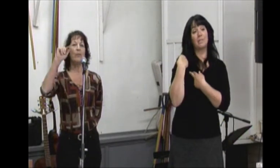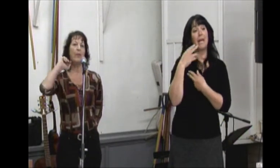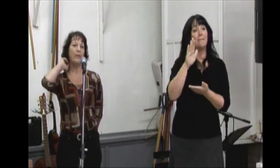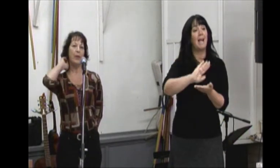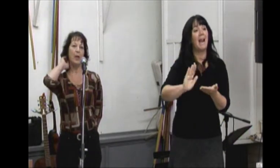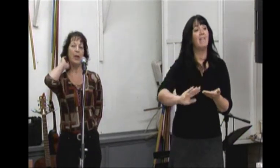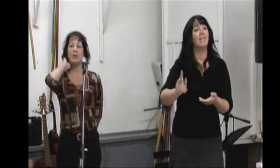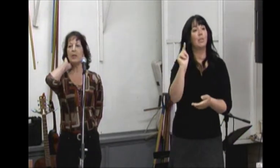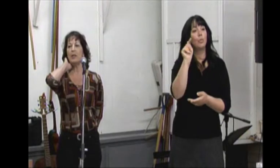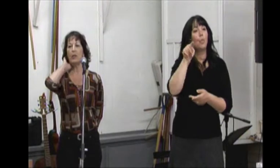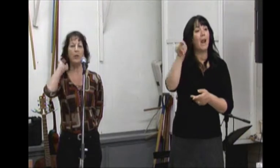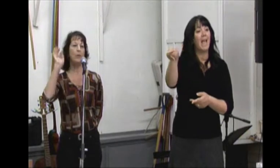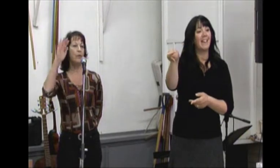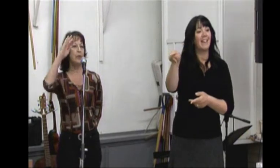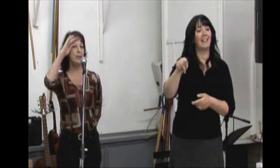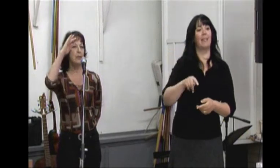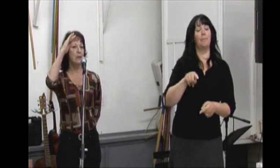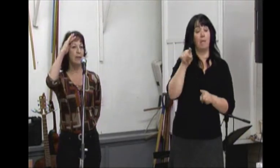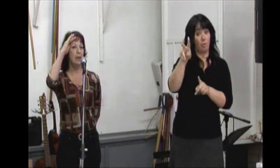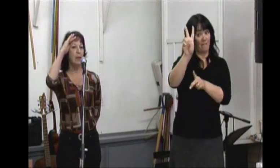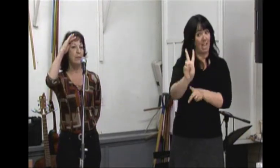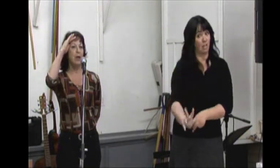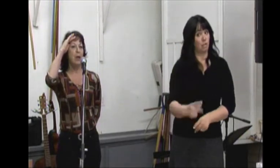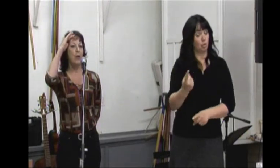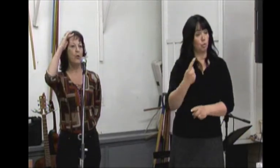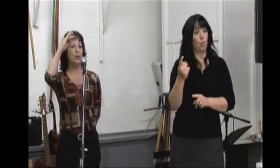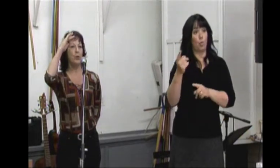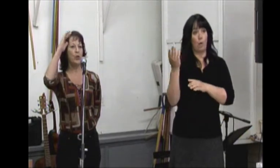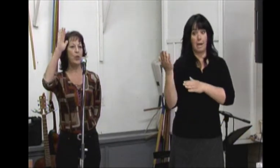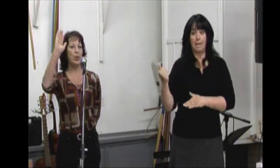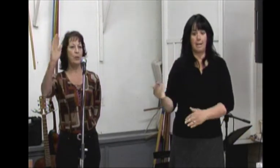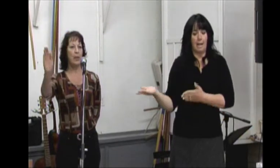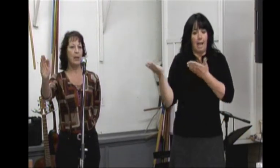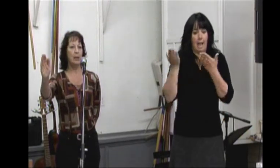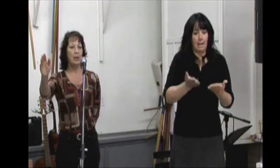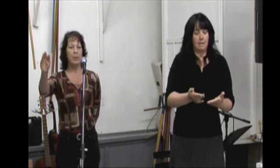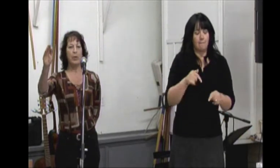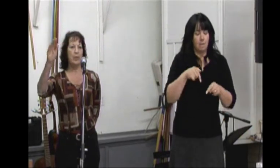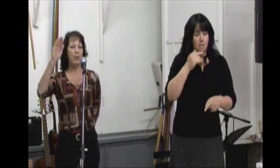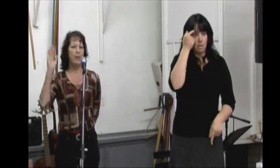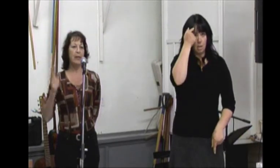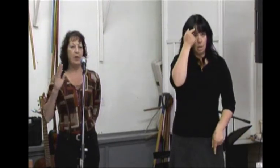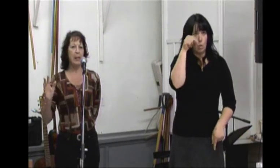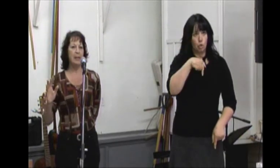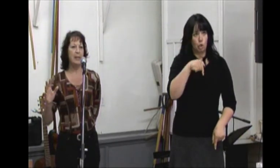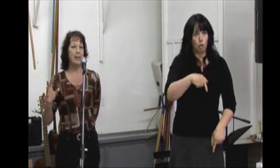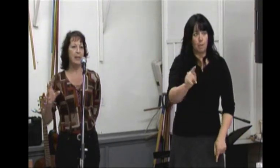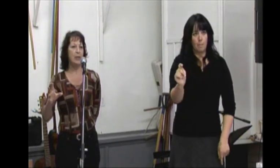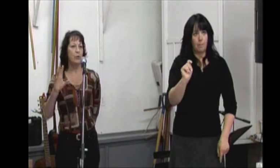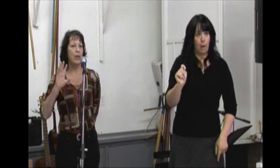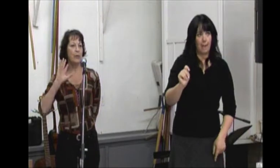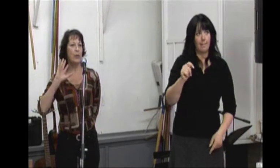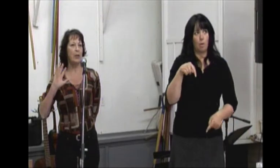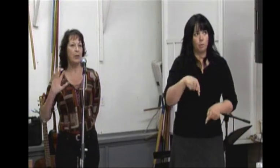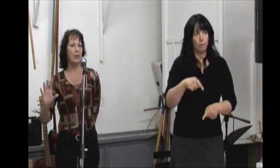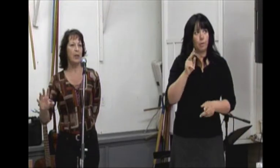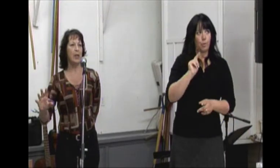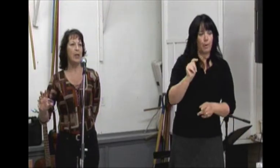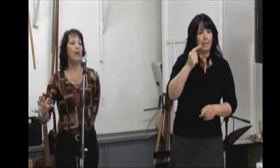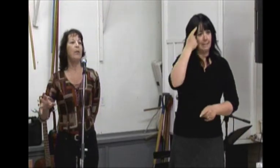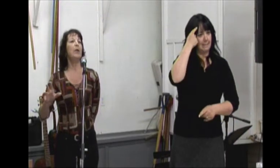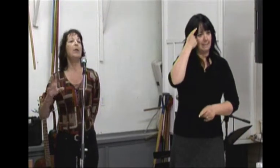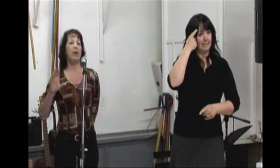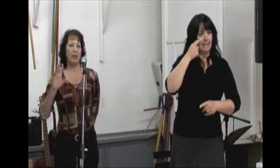derrière. Puis c'est lui le vendredi quand il arrive là. Aujourd'hui, j'ai la toilette. Puis c'est pas vrai qu'il va partir sans que la toilette soit